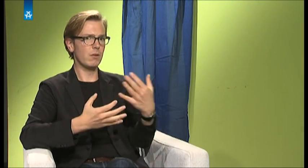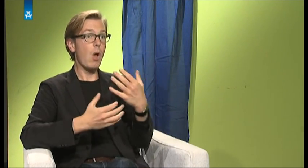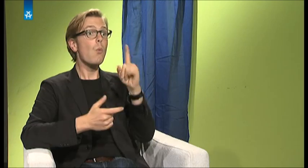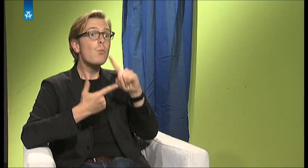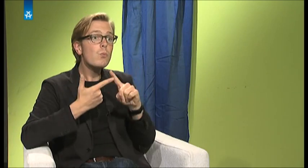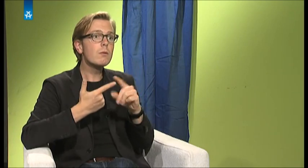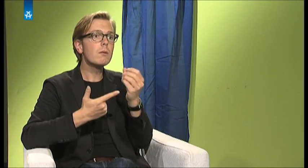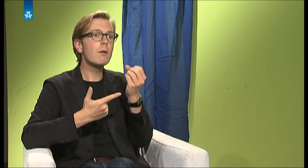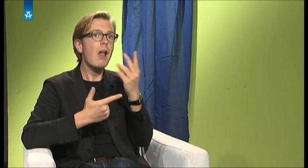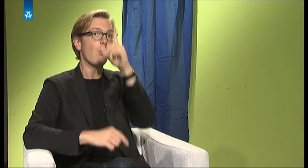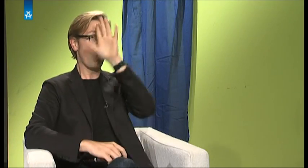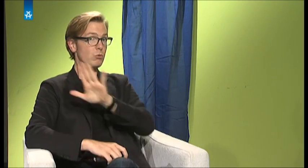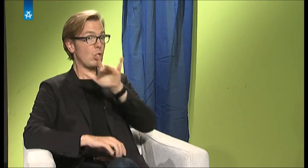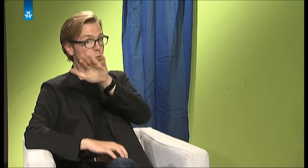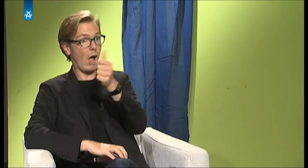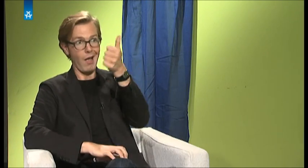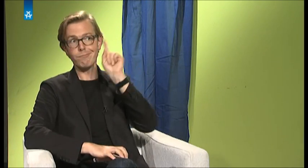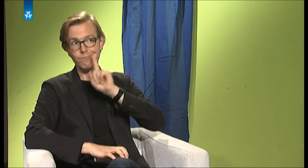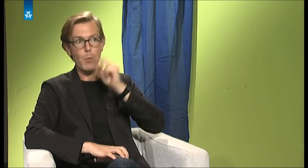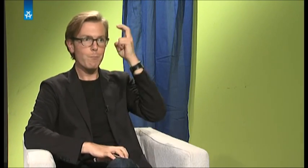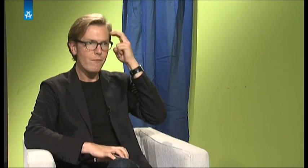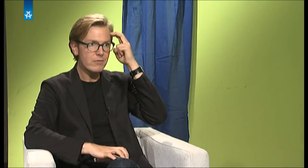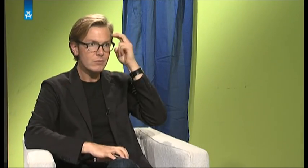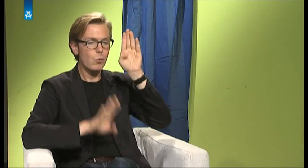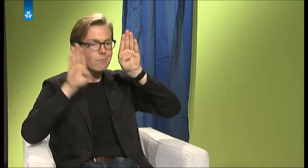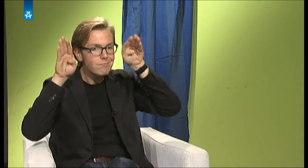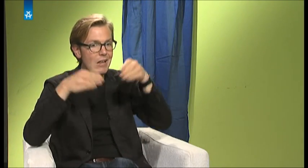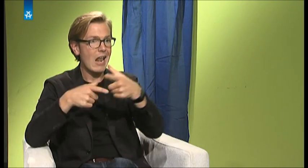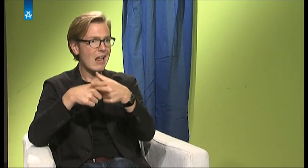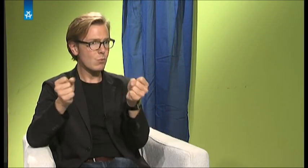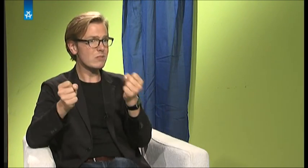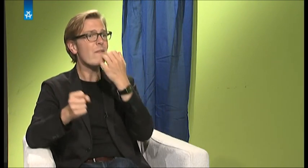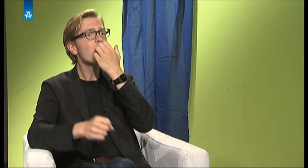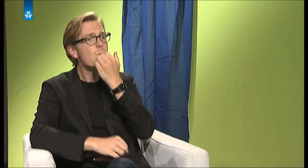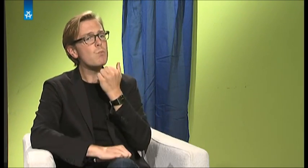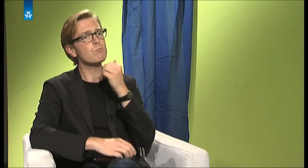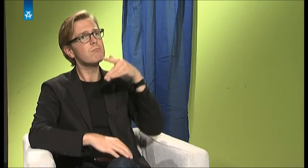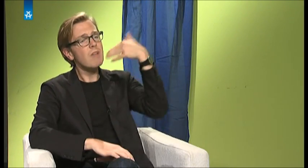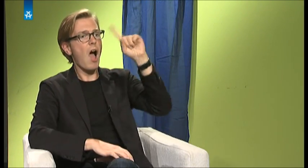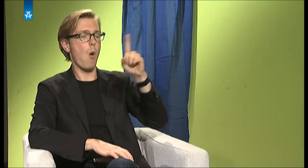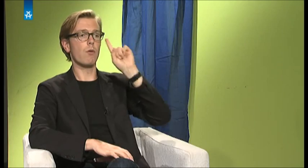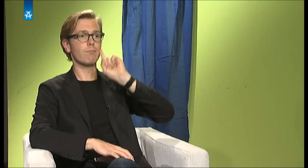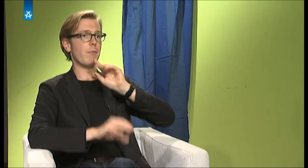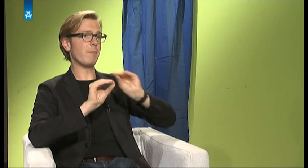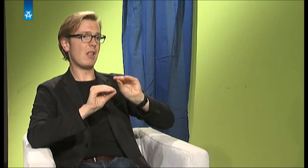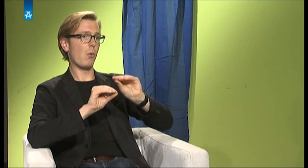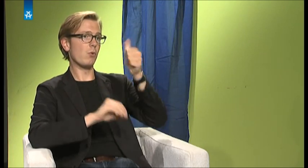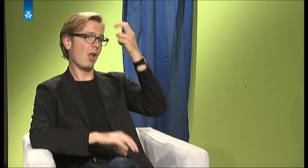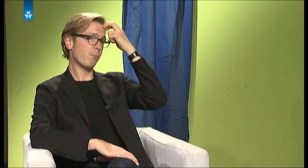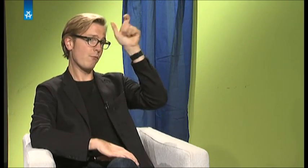sind deutlich mehr. Es gibt in Deutschland, okay, einen Taubenprofessor für den Bereich Linguistik. Aber ich würde mir auch wünschen, dass es vielleicht auch einen Taubenprofessor